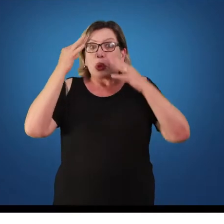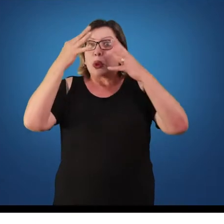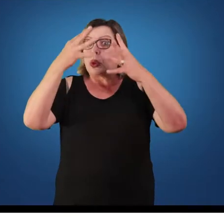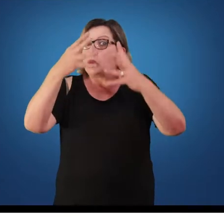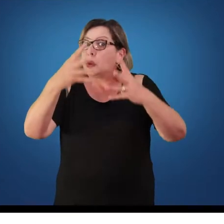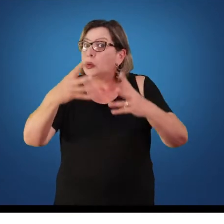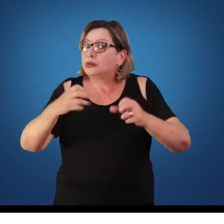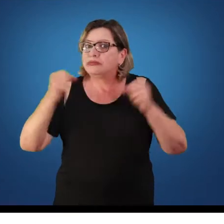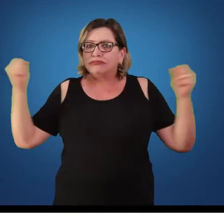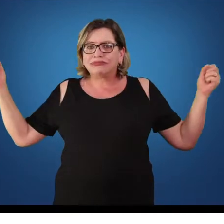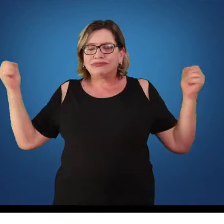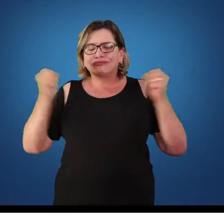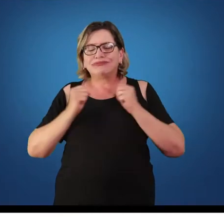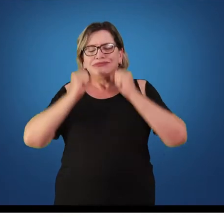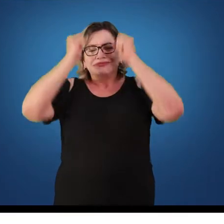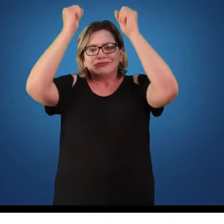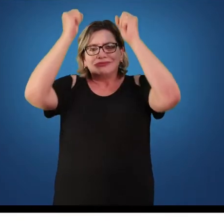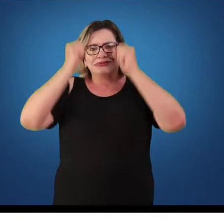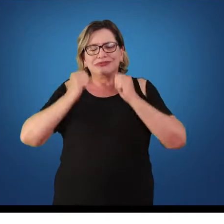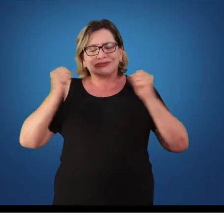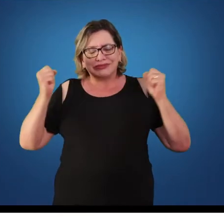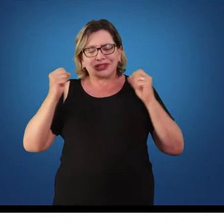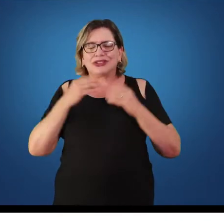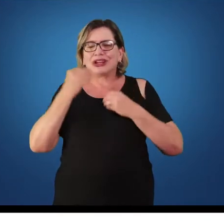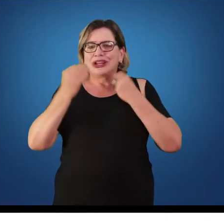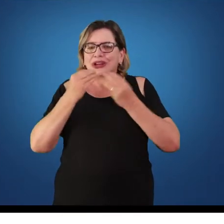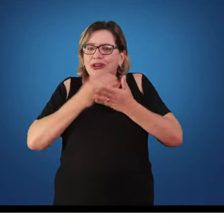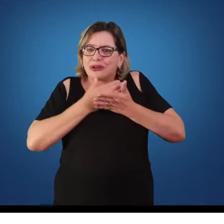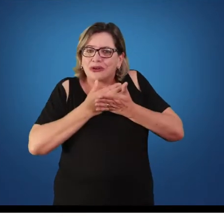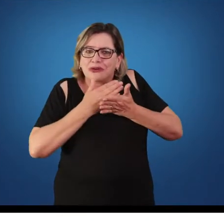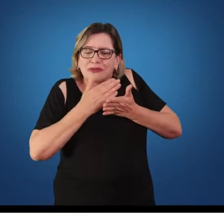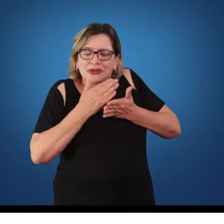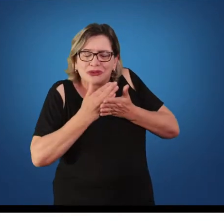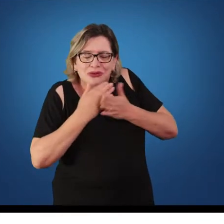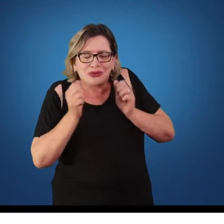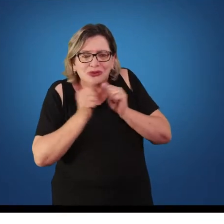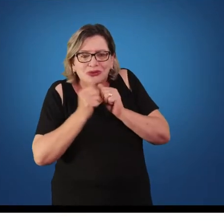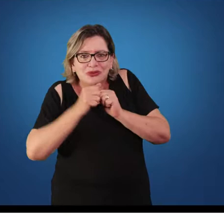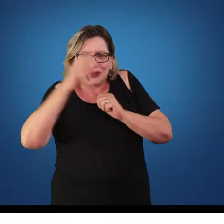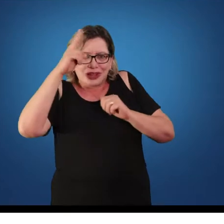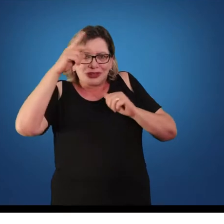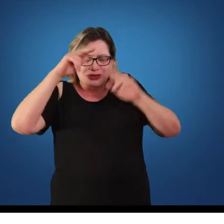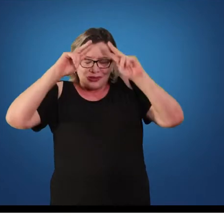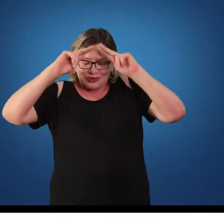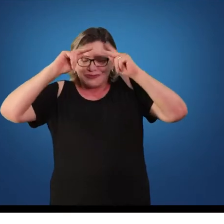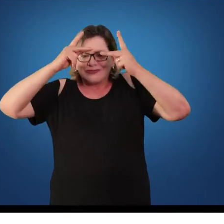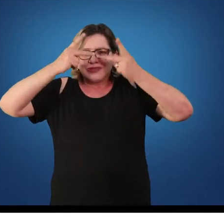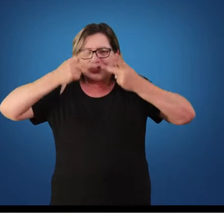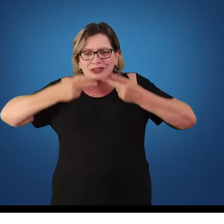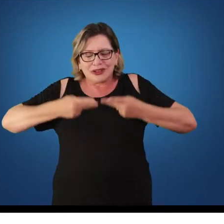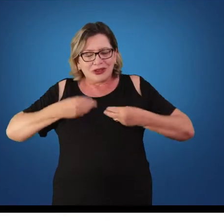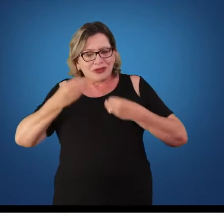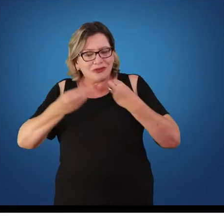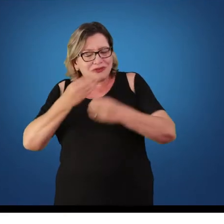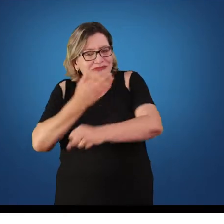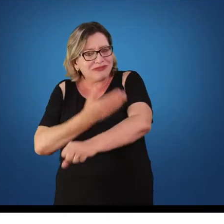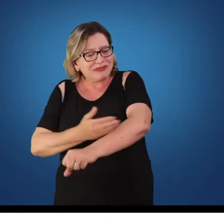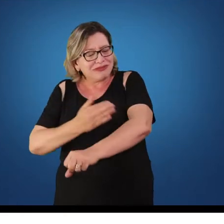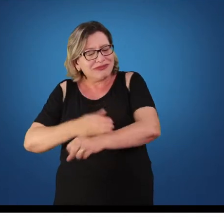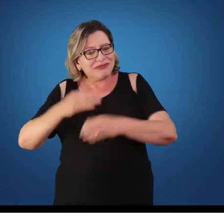ginástica. A ginástica se origina junto com a história da humanidade como exercício físico, ou seja,